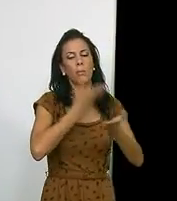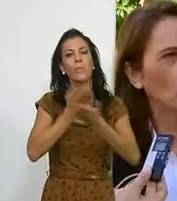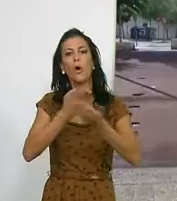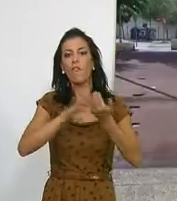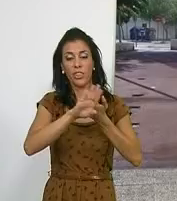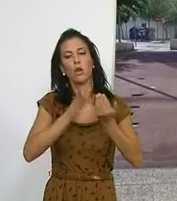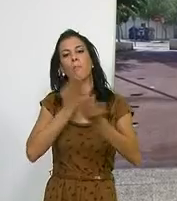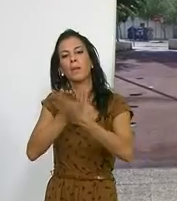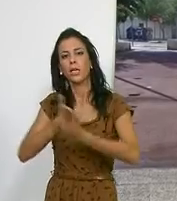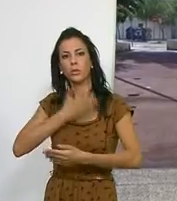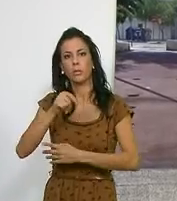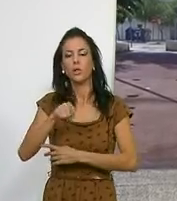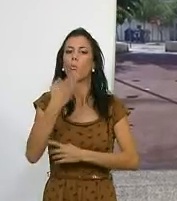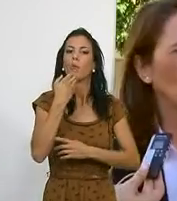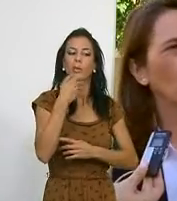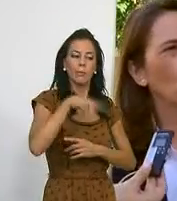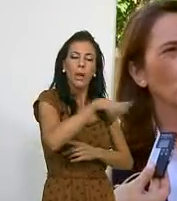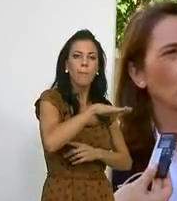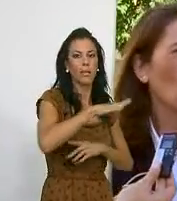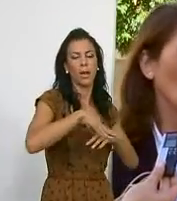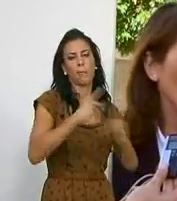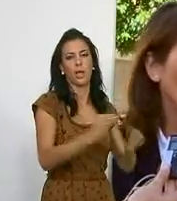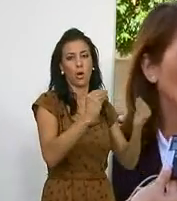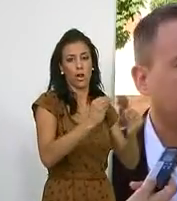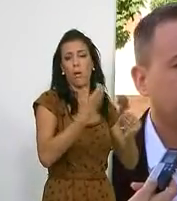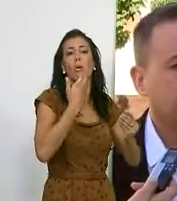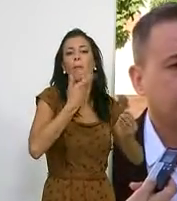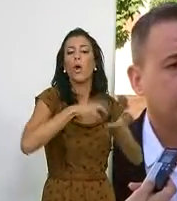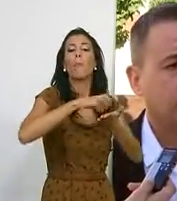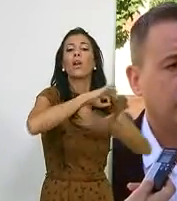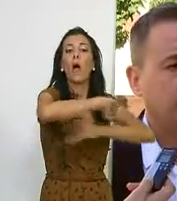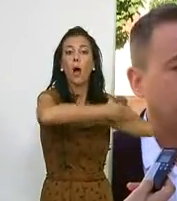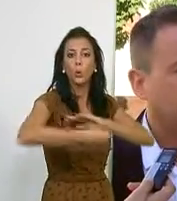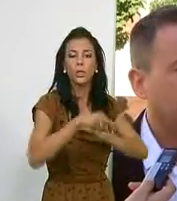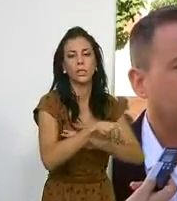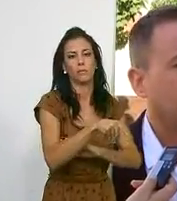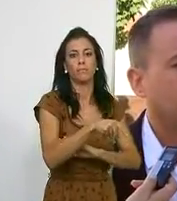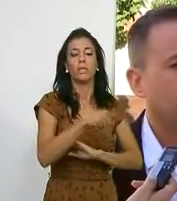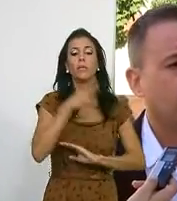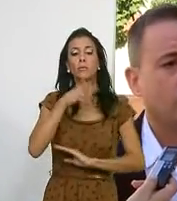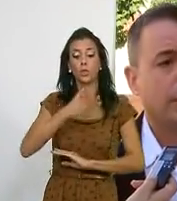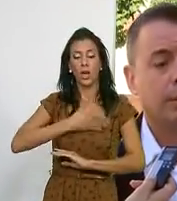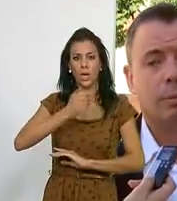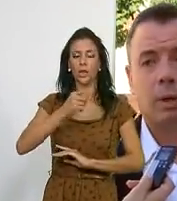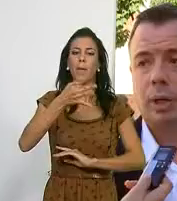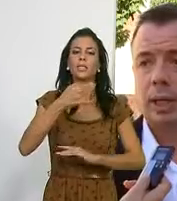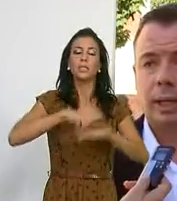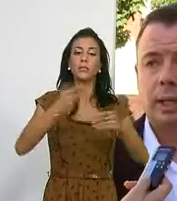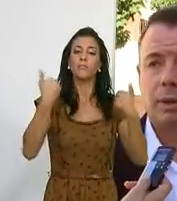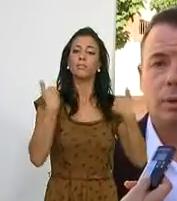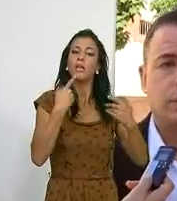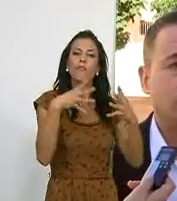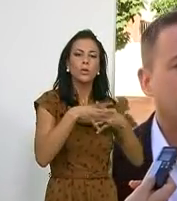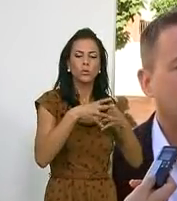vecino, como el caso de esta plaza del barrio de la Angustias. El teniente alcalde del área de infraestructura